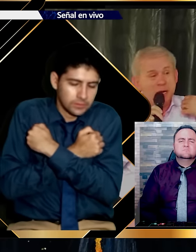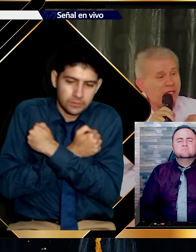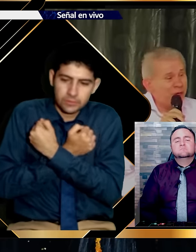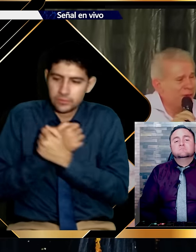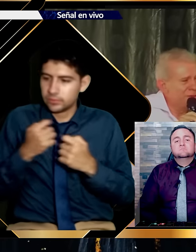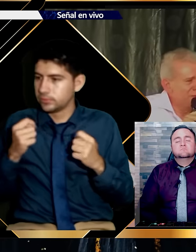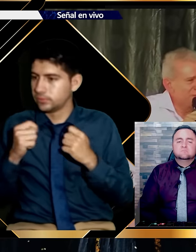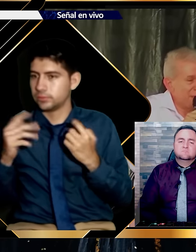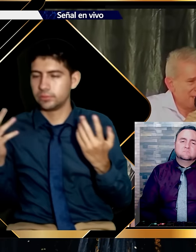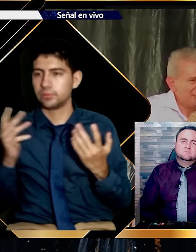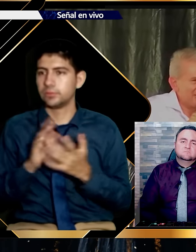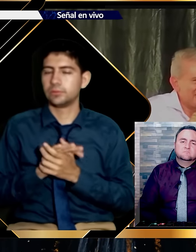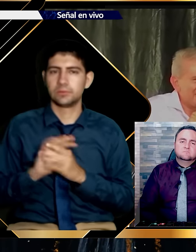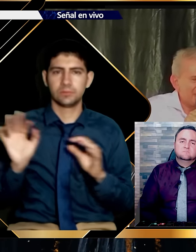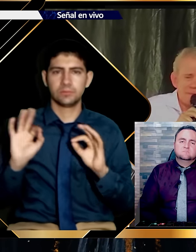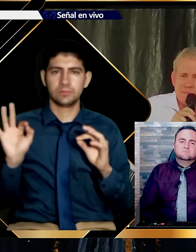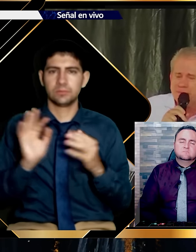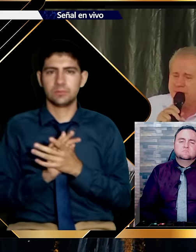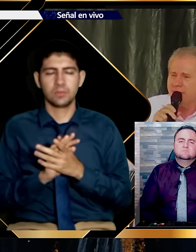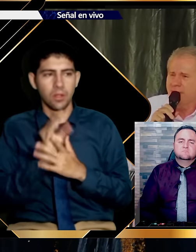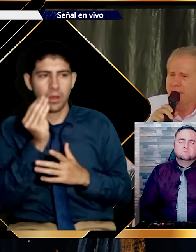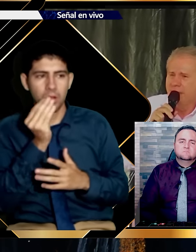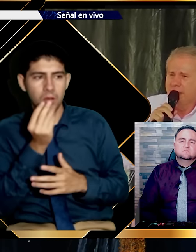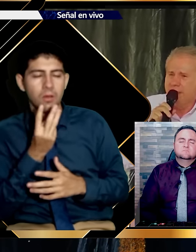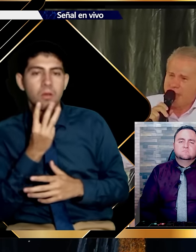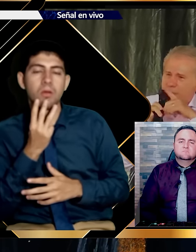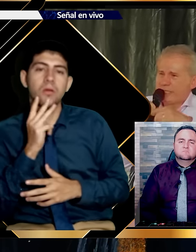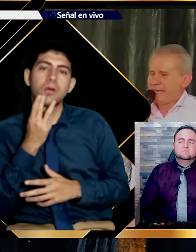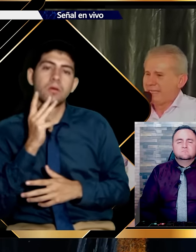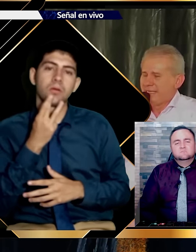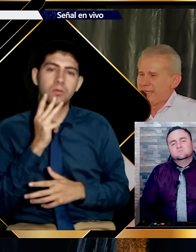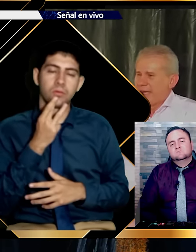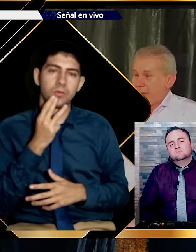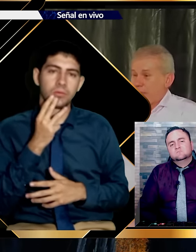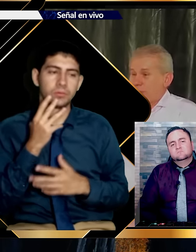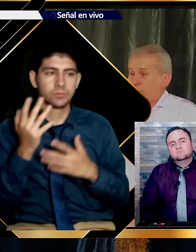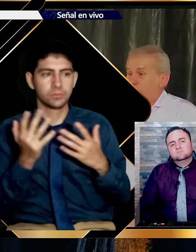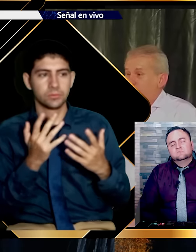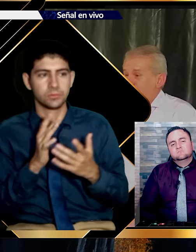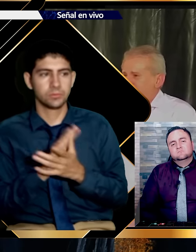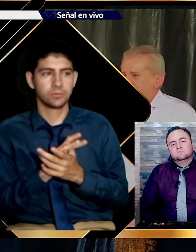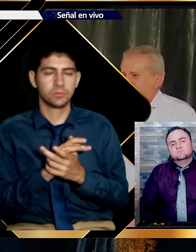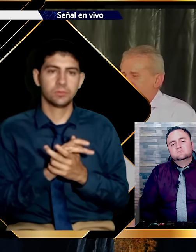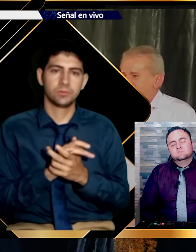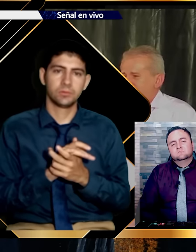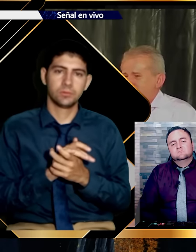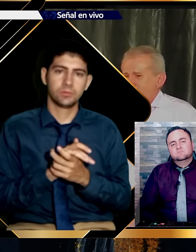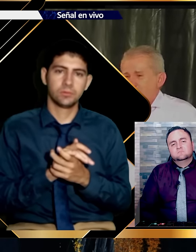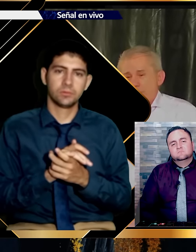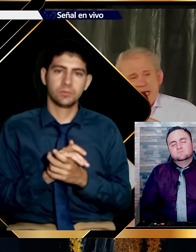Sin un abrigo. Venía de tierra caliente. Y almorzar. Almuerzo colombo francés.